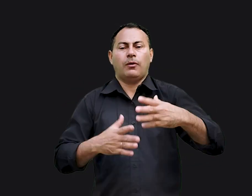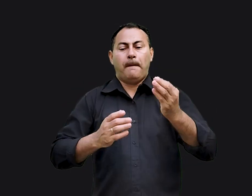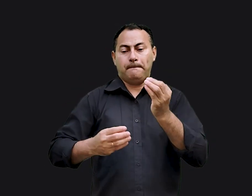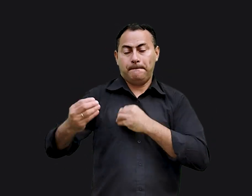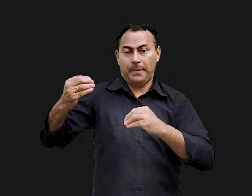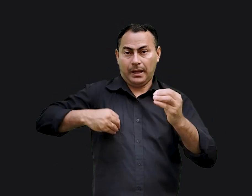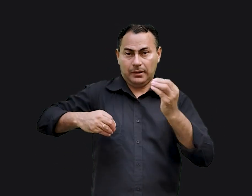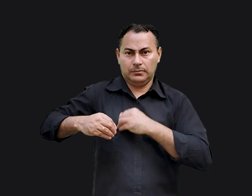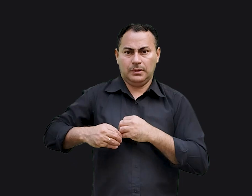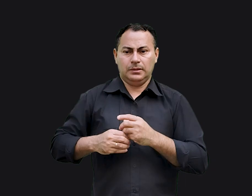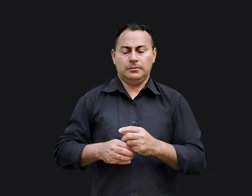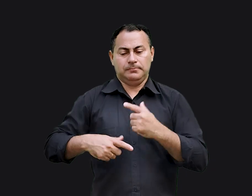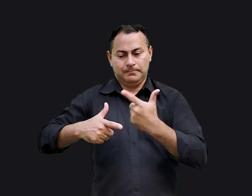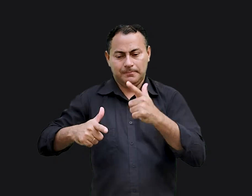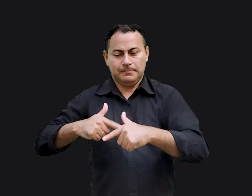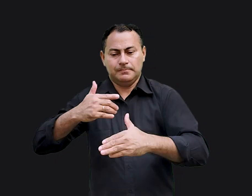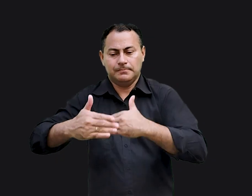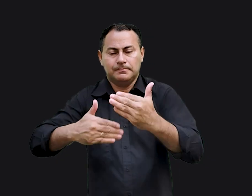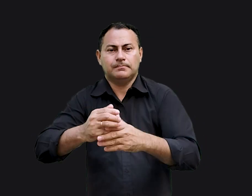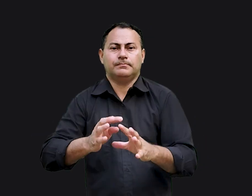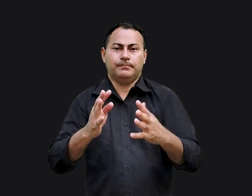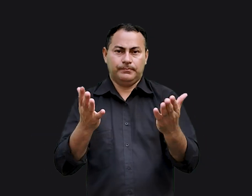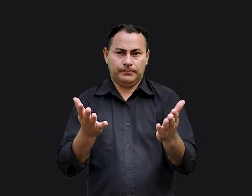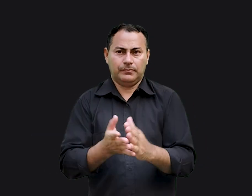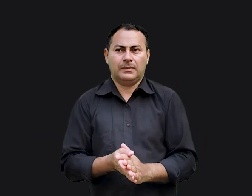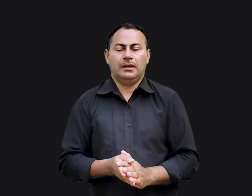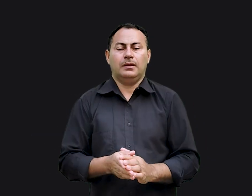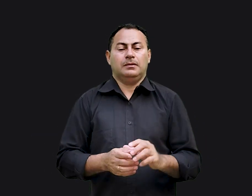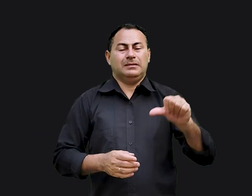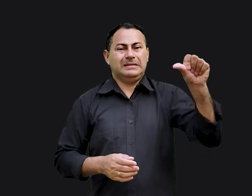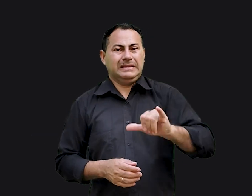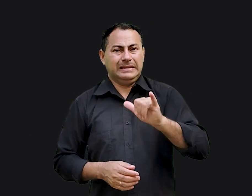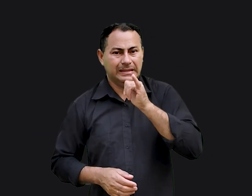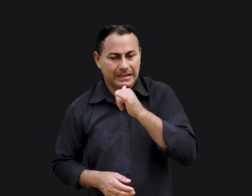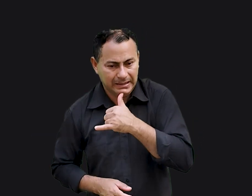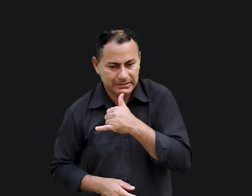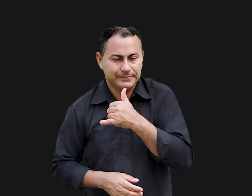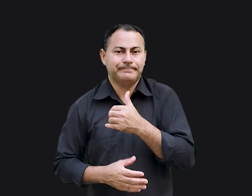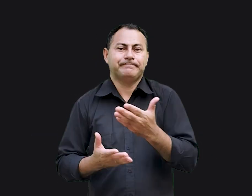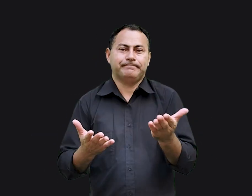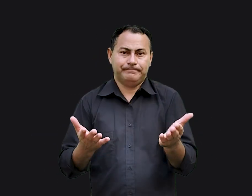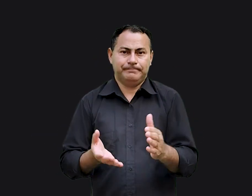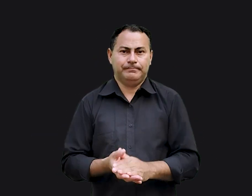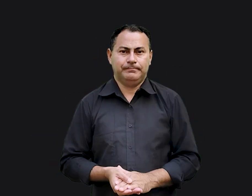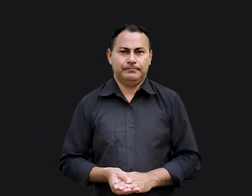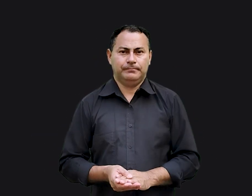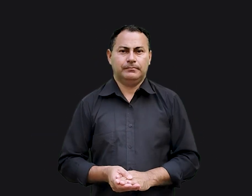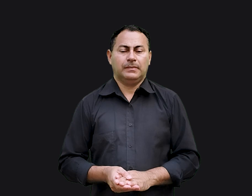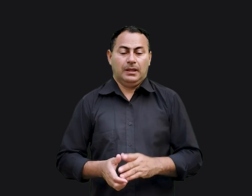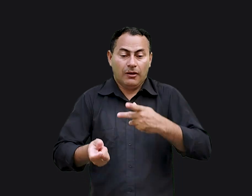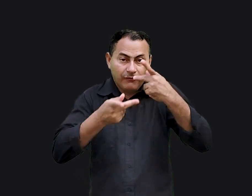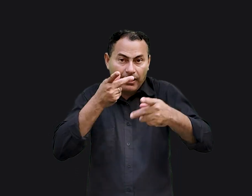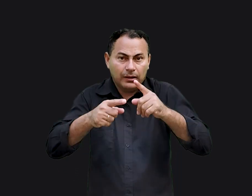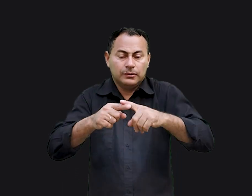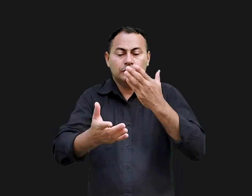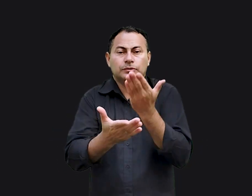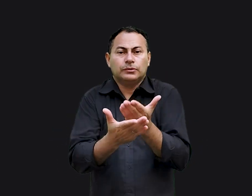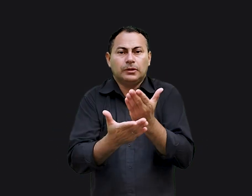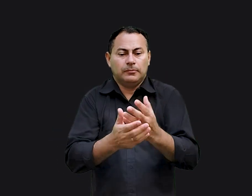escolhas, quando pecamos, as consequências são absolutamente desastrosas e irreversíveis. Eu disse isso